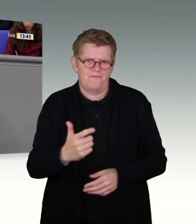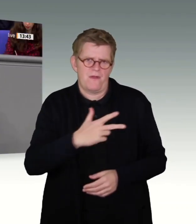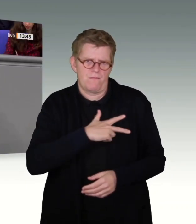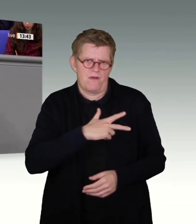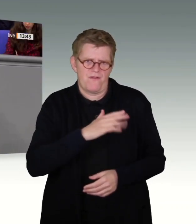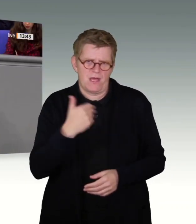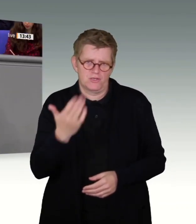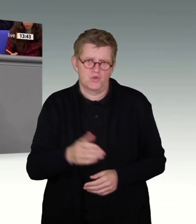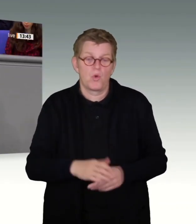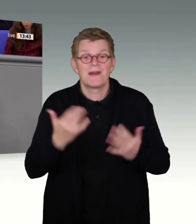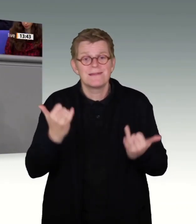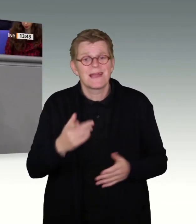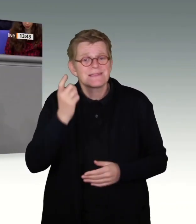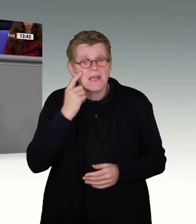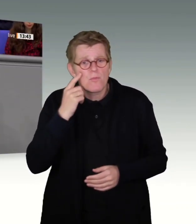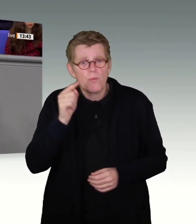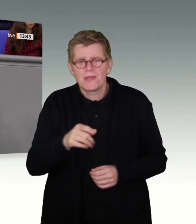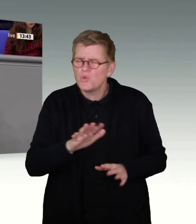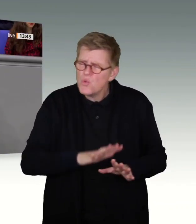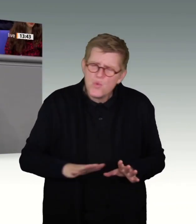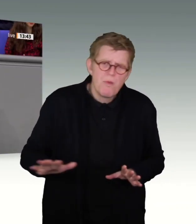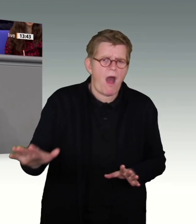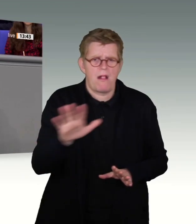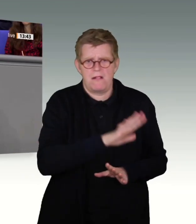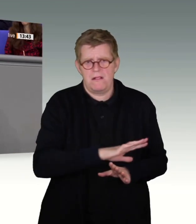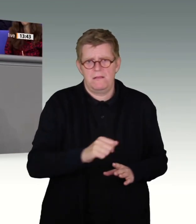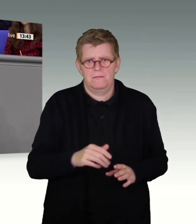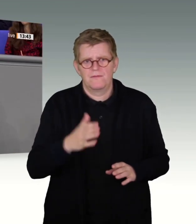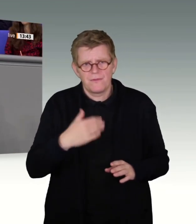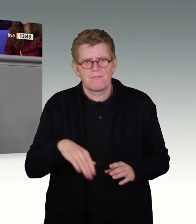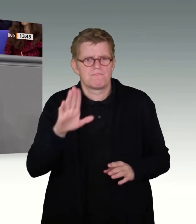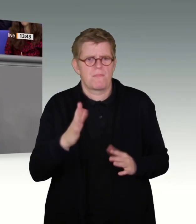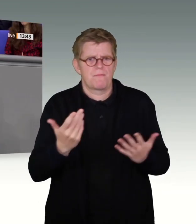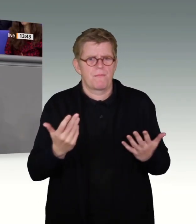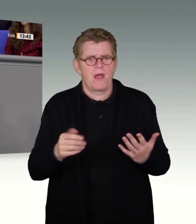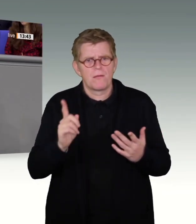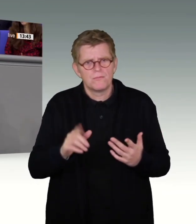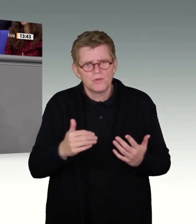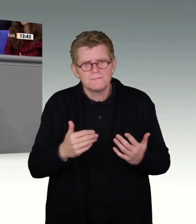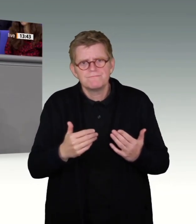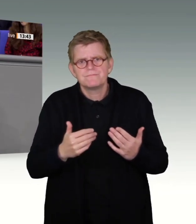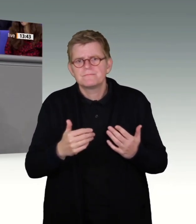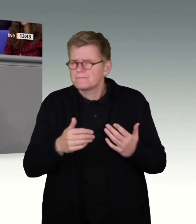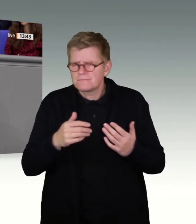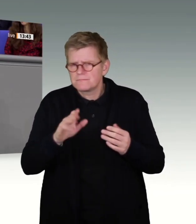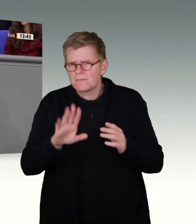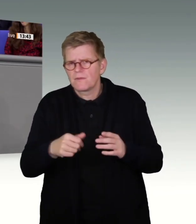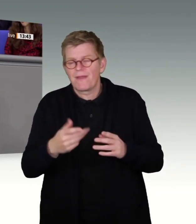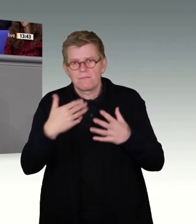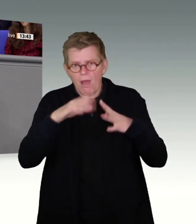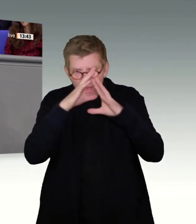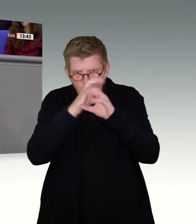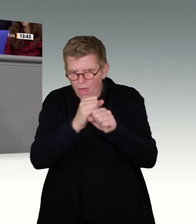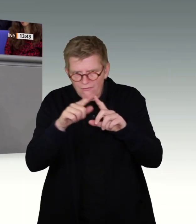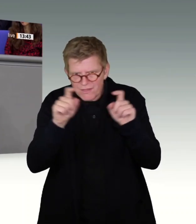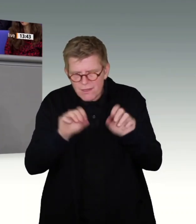einer Zeit im Moment, wo wir an allen Ecken und Enden ideologische Dogmen über Bord werfen, und zwar, weil es notwendig ist. Das gilt